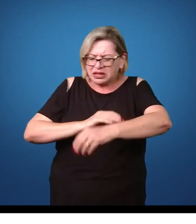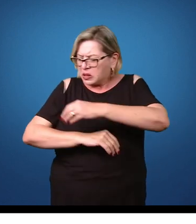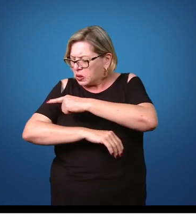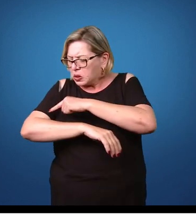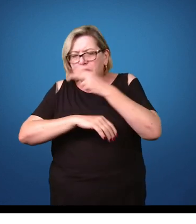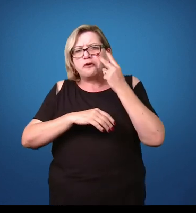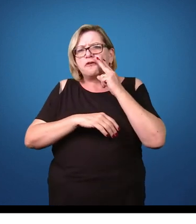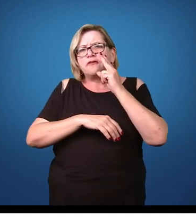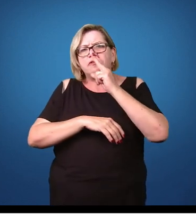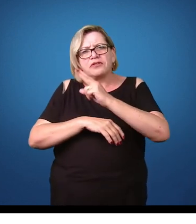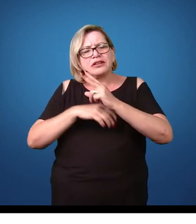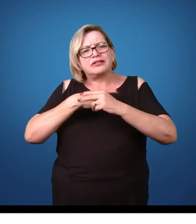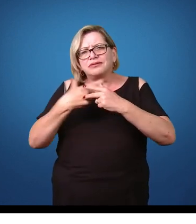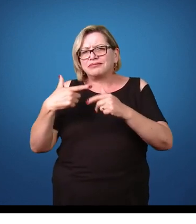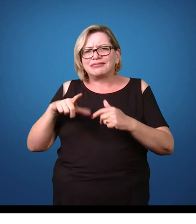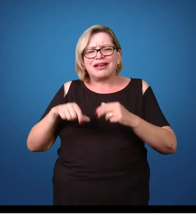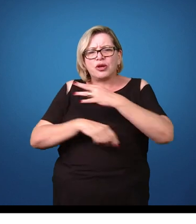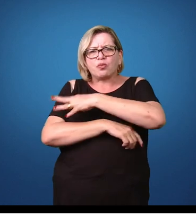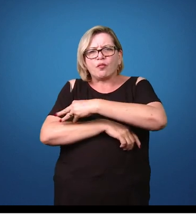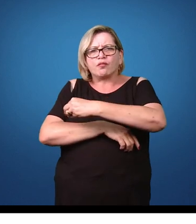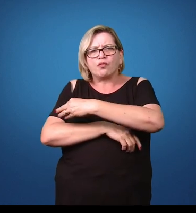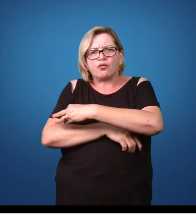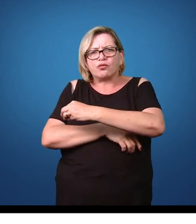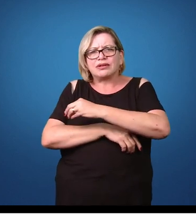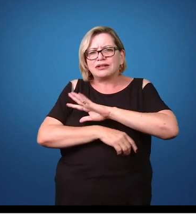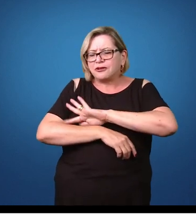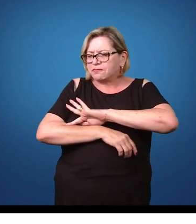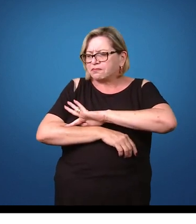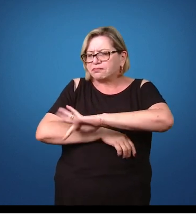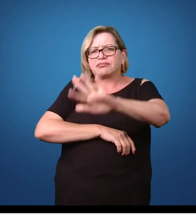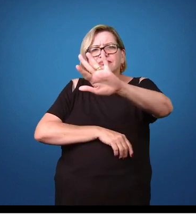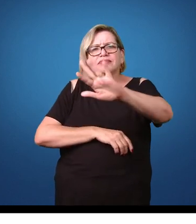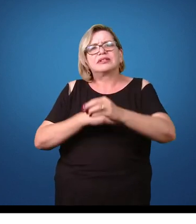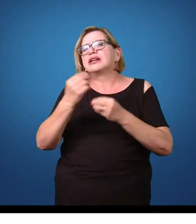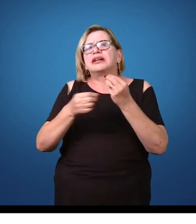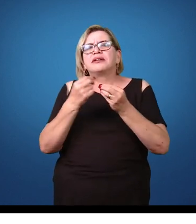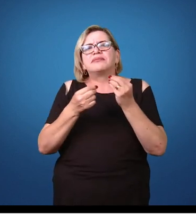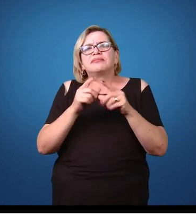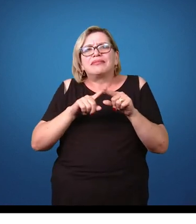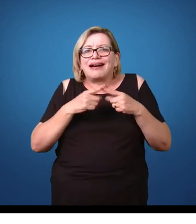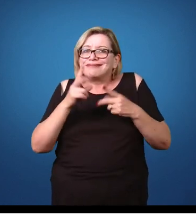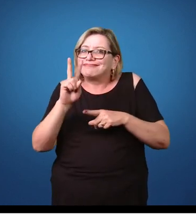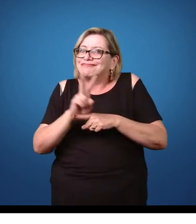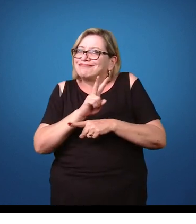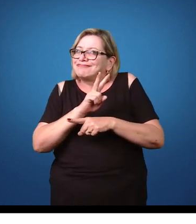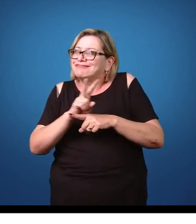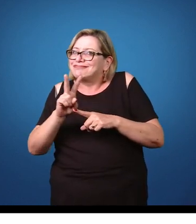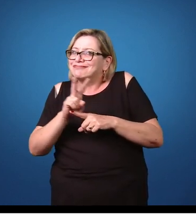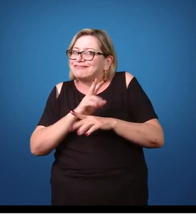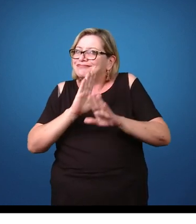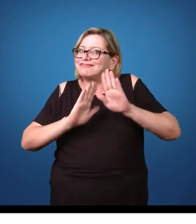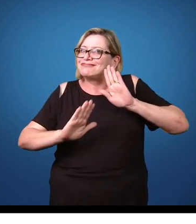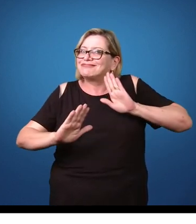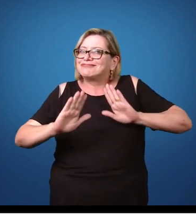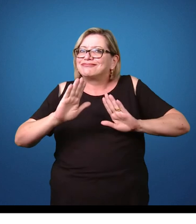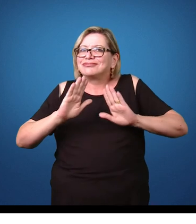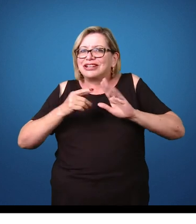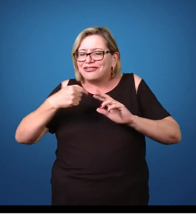não tem nenhum animal, nenhum carrapato aderido e sugando o seu sangue. É só retirar ele, mas sempre tomar cuidado, que